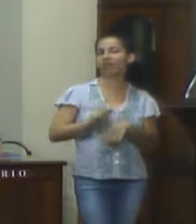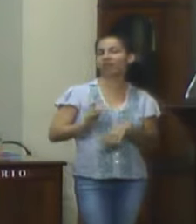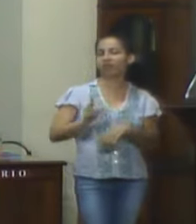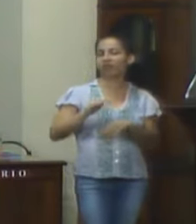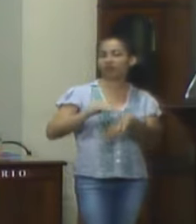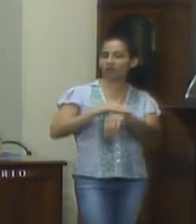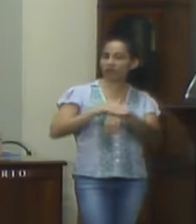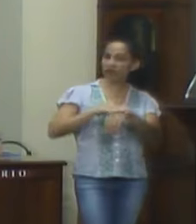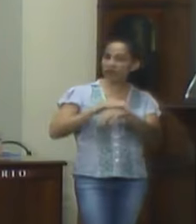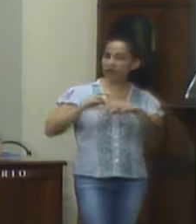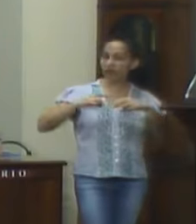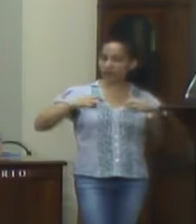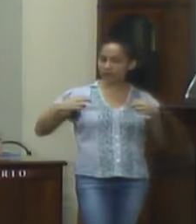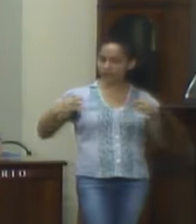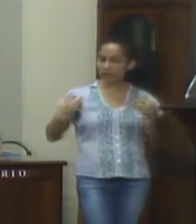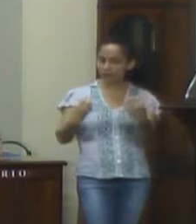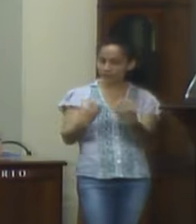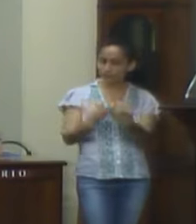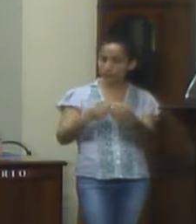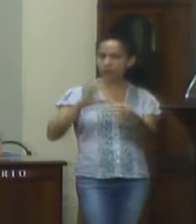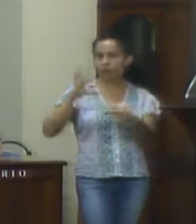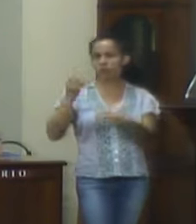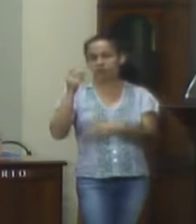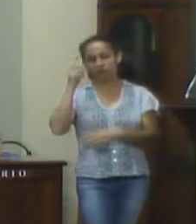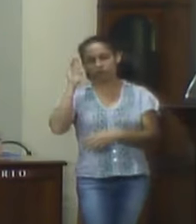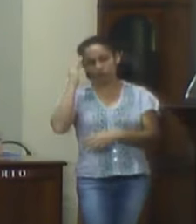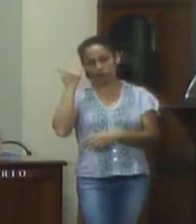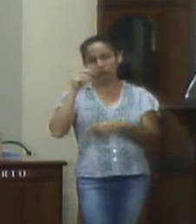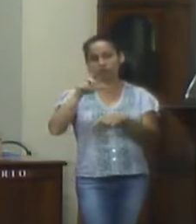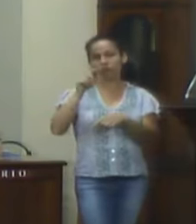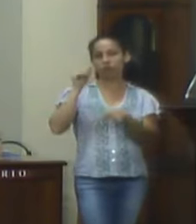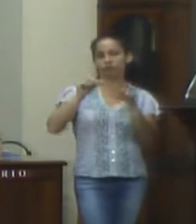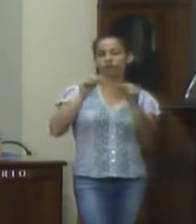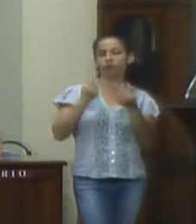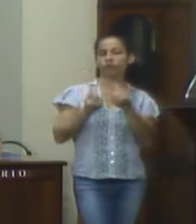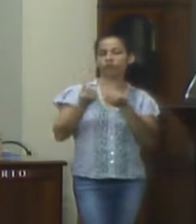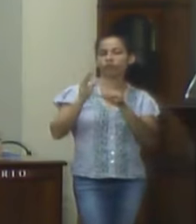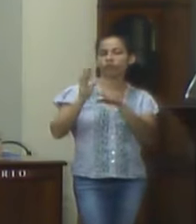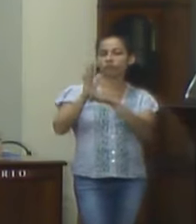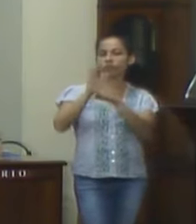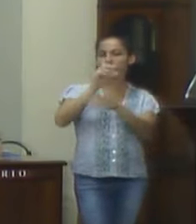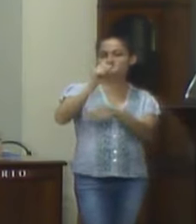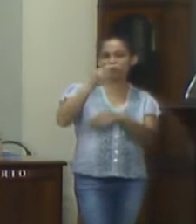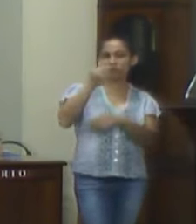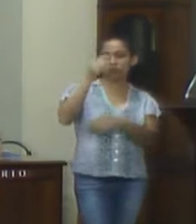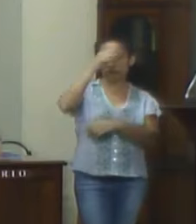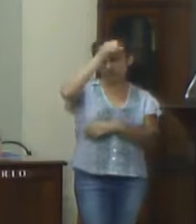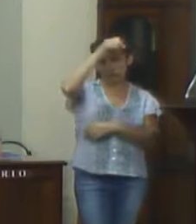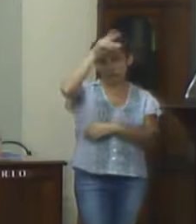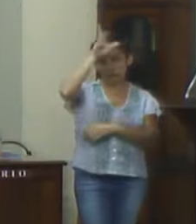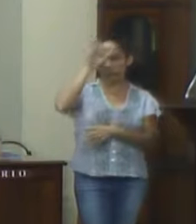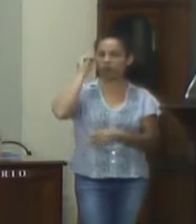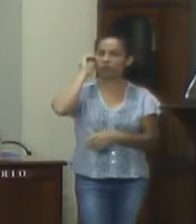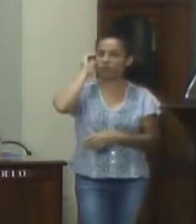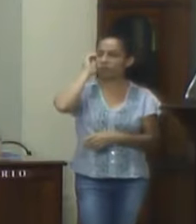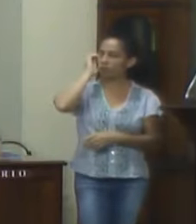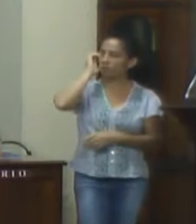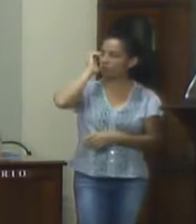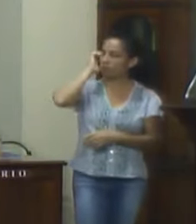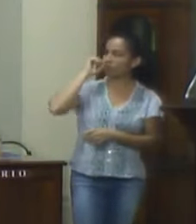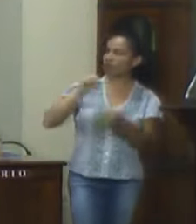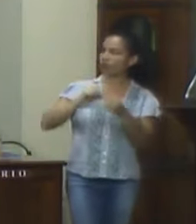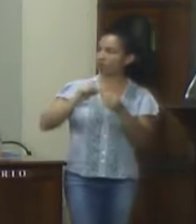tem feito a gente fazer um denominador comum na devolução desse prefeito e o prefeito vai